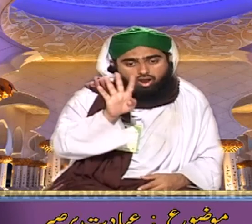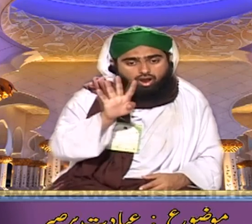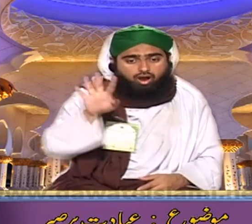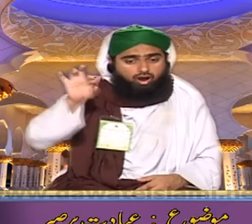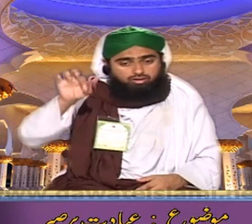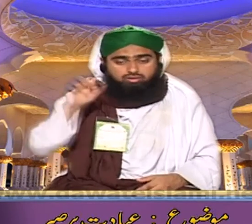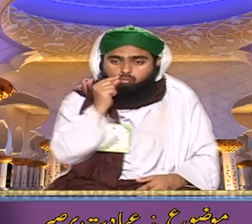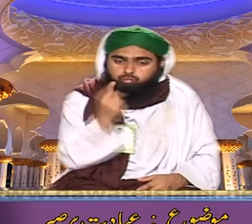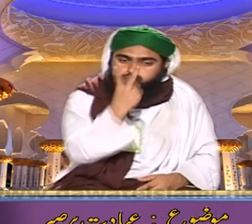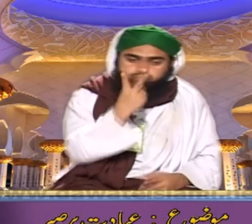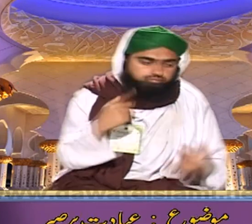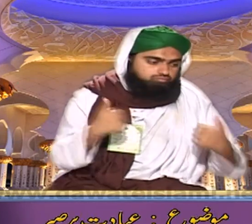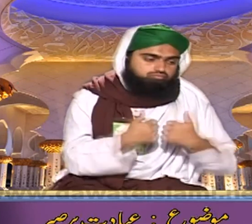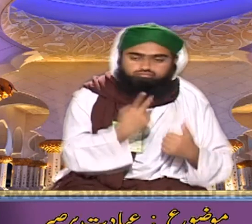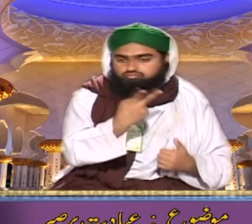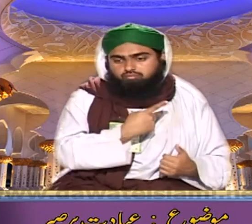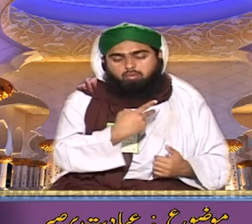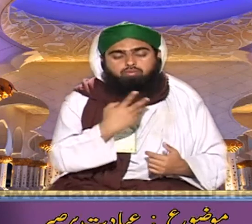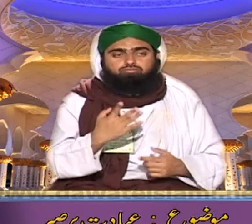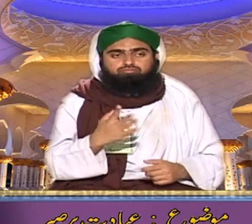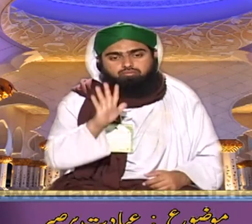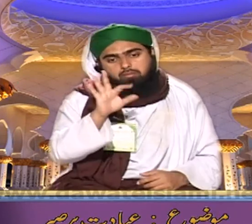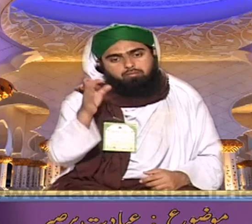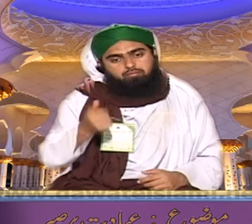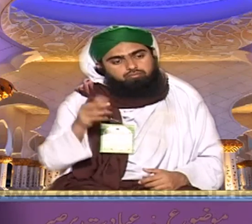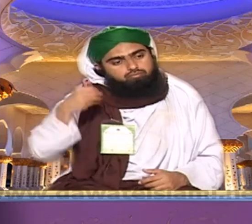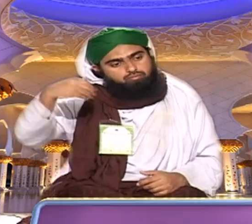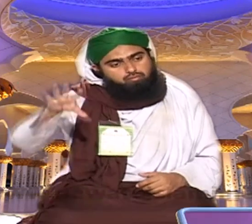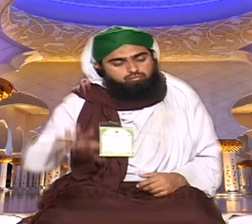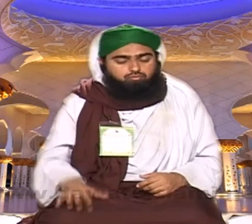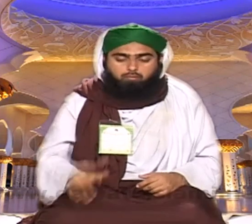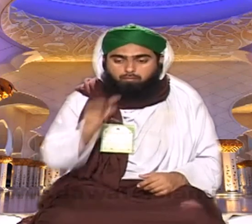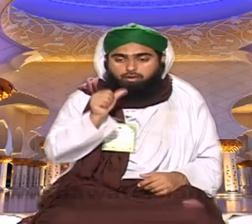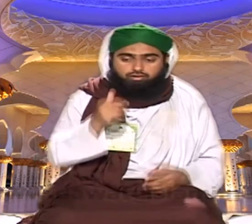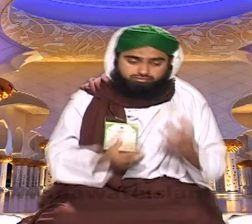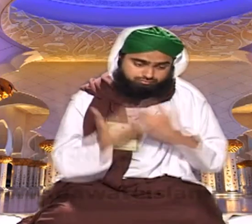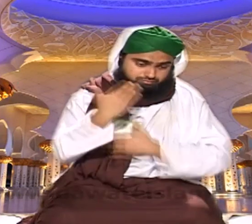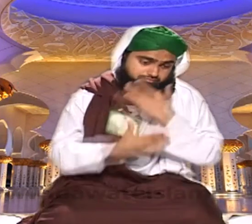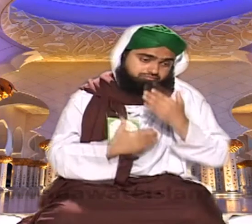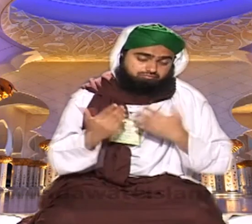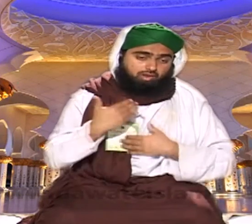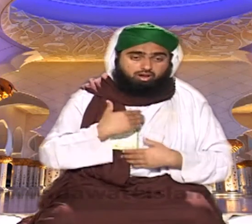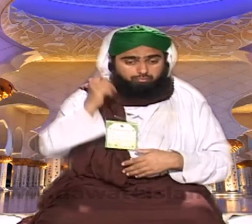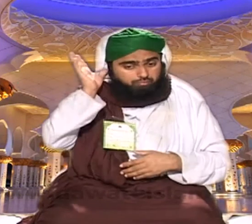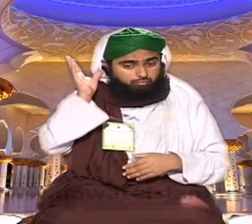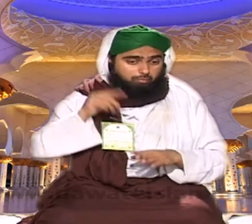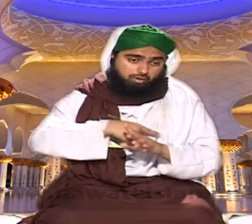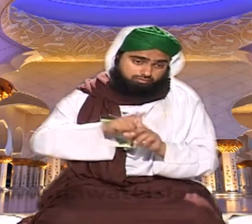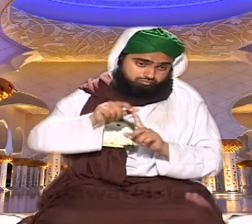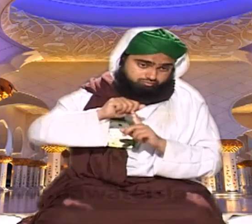چوبیس روپے ہم دونوں نے وضوح کیا وضوح کا پانی اٹھار اٹھار روپے کا پچاس کا نوٹ جو نکل گیا تو مطلب یہ کہ نماز پڑھ نہیں گیا اس کی وجہ سے